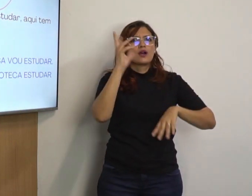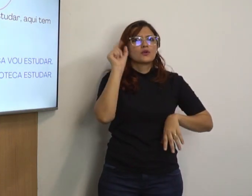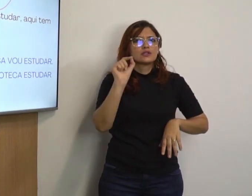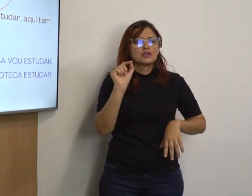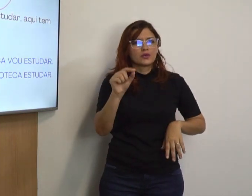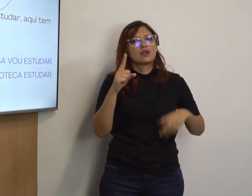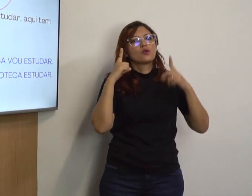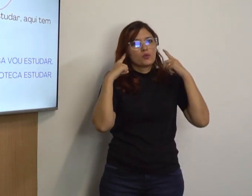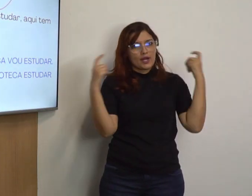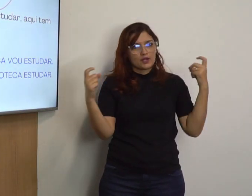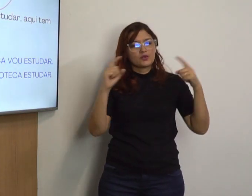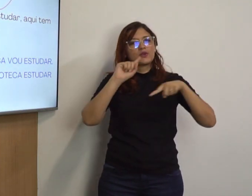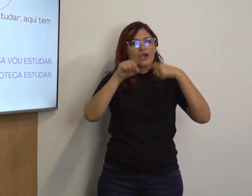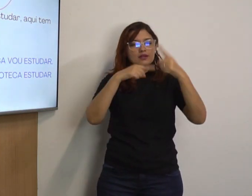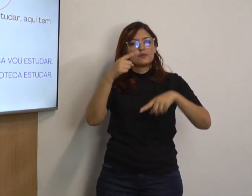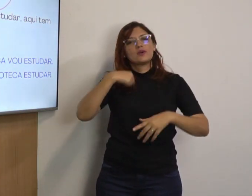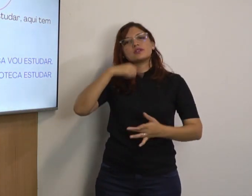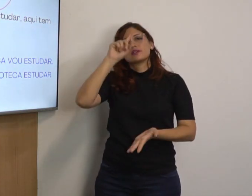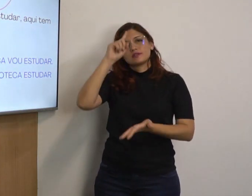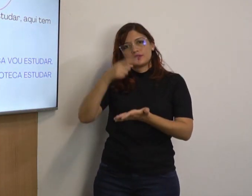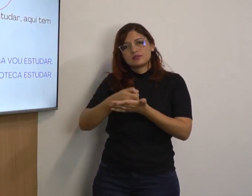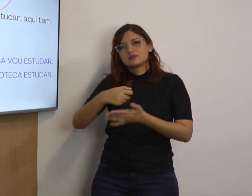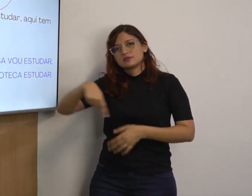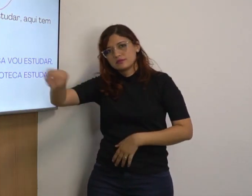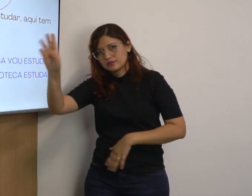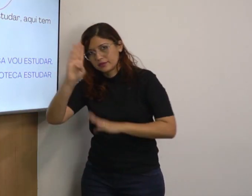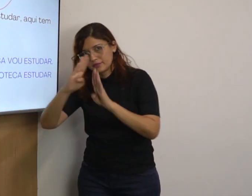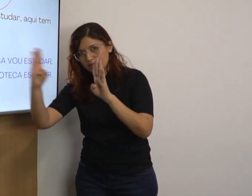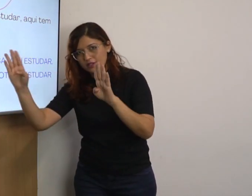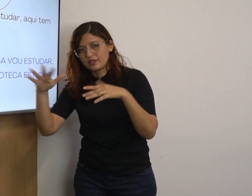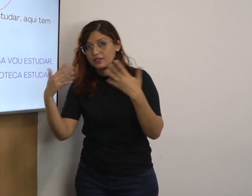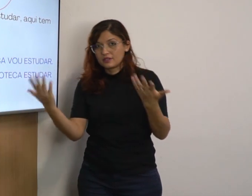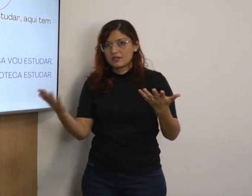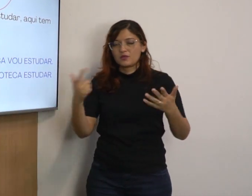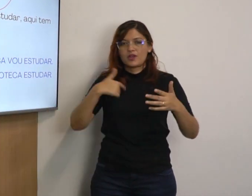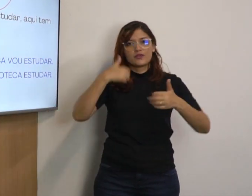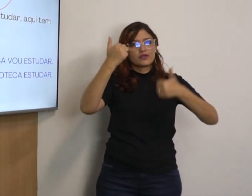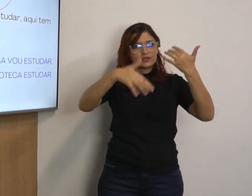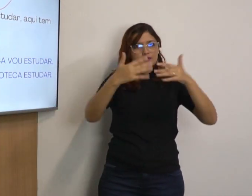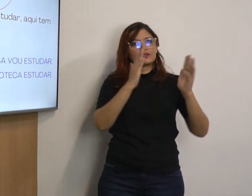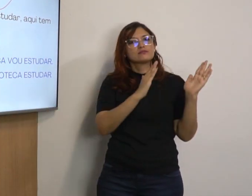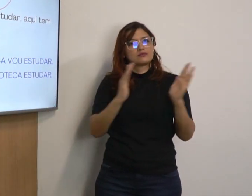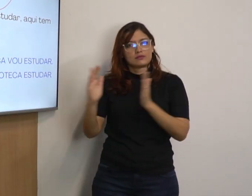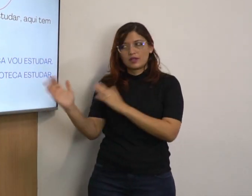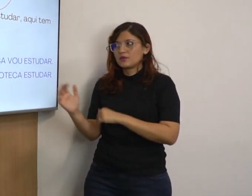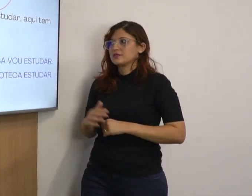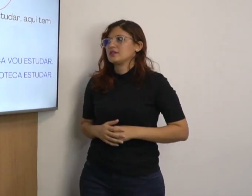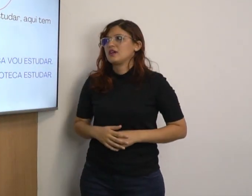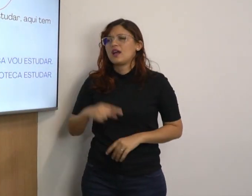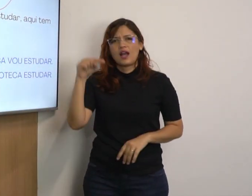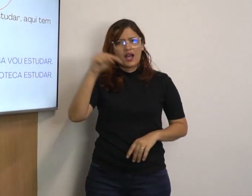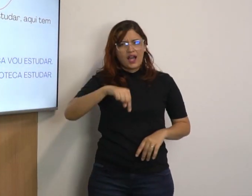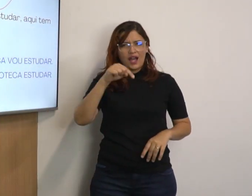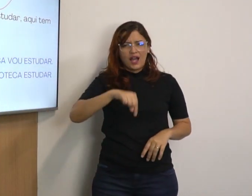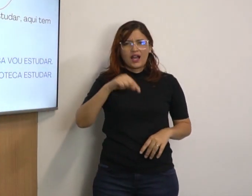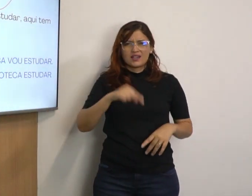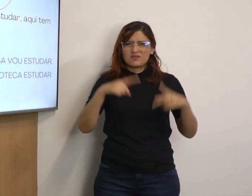Lembra da ordem dos acontecimentos. Primeiro que foi que aconteceu. O barulho. Depois foi que eu decidi ir para a biblioteca. Então, eu vou